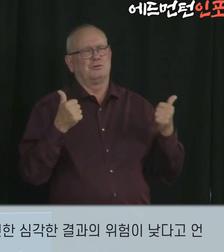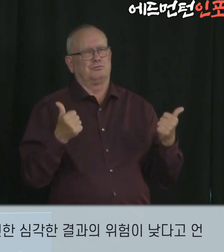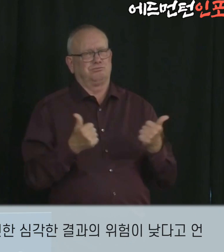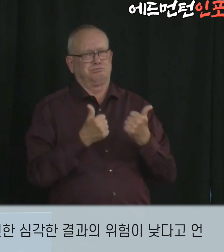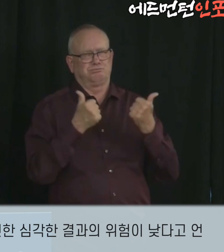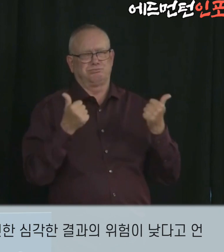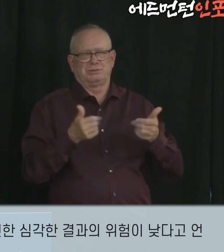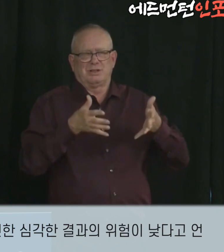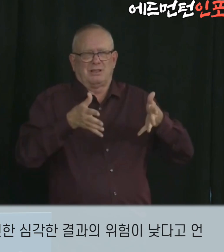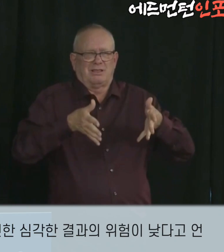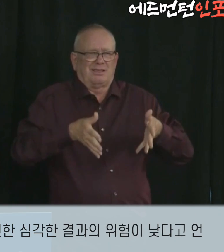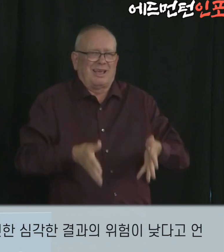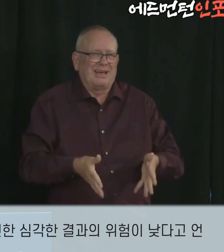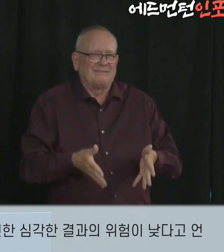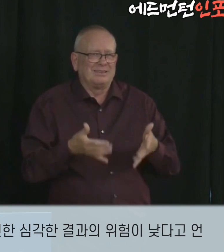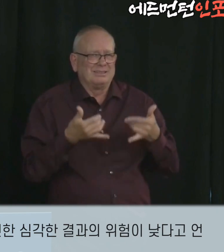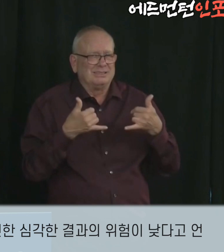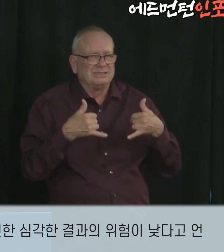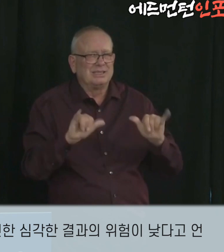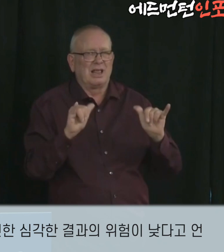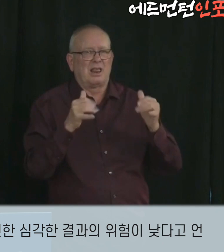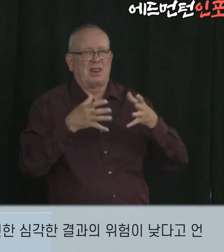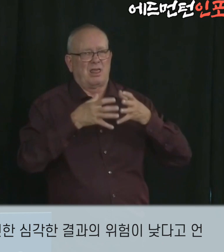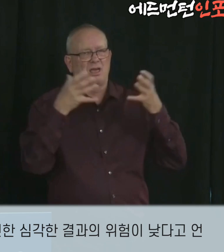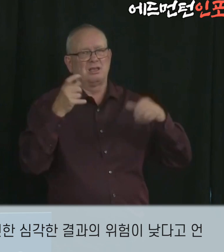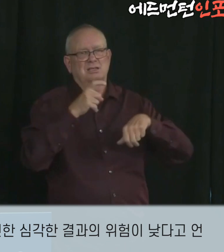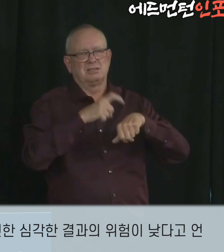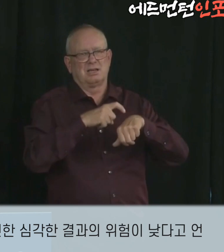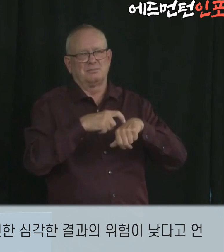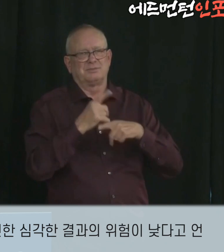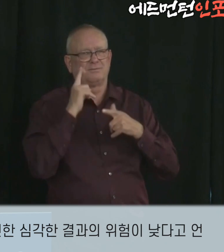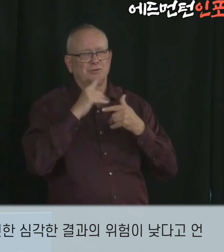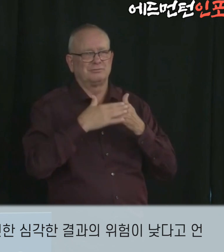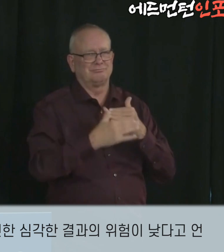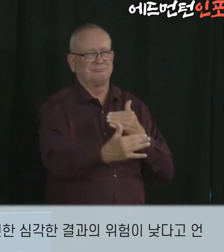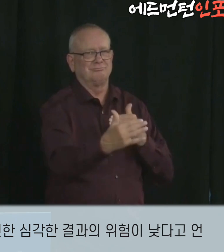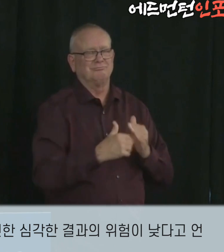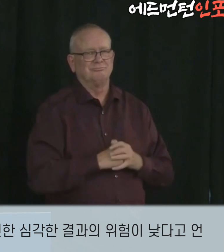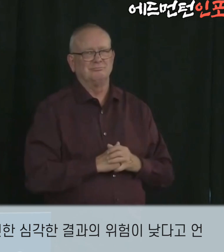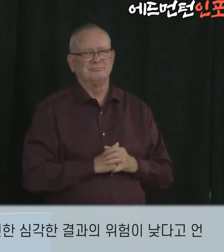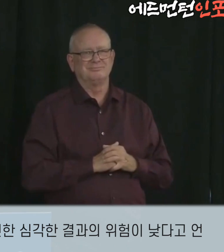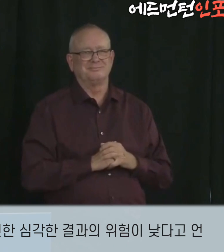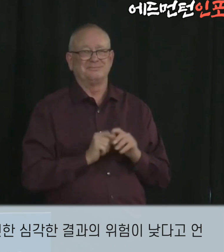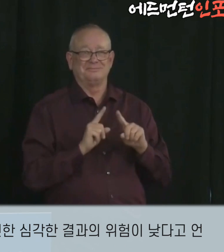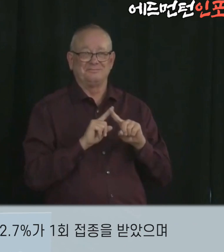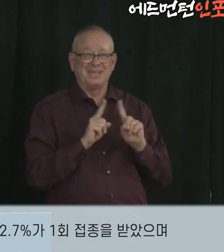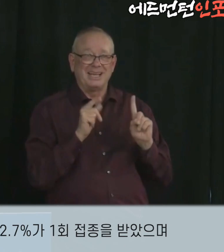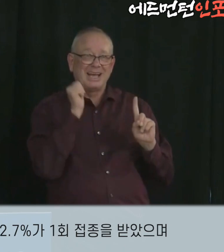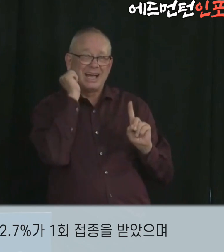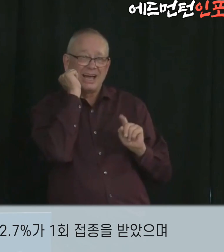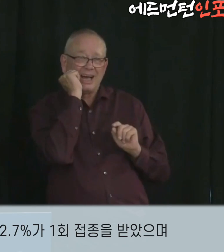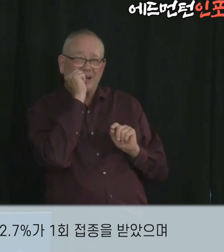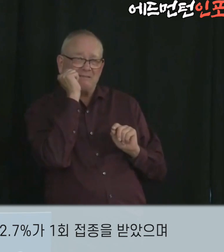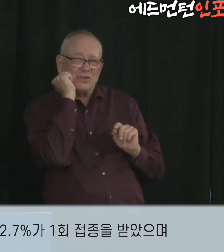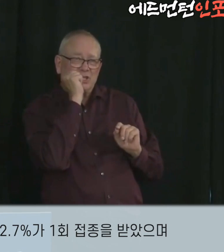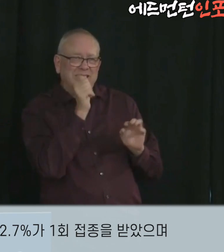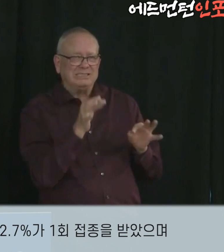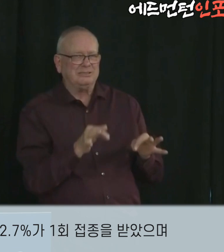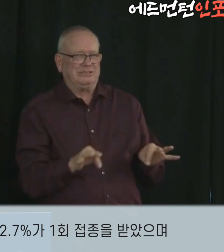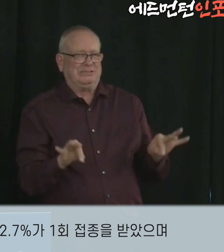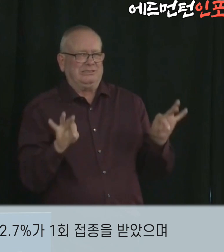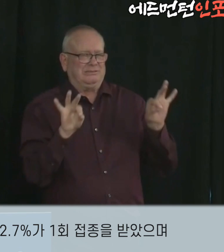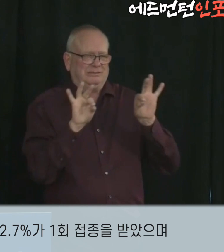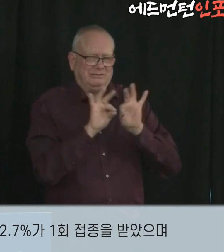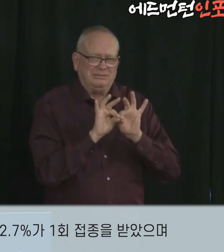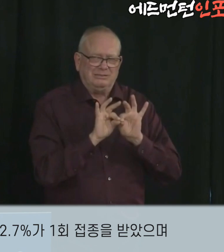흰쇼 박사는 12세 미만의 어린이는 질병으로 인한 심각한 결과에 위험이 났다고 언급했습니다. 화요일 업데이트를